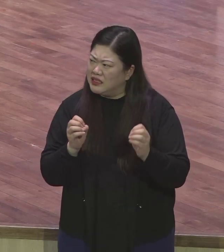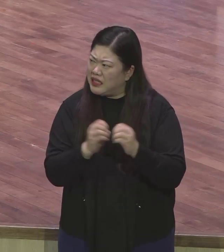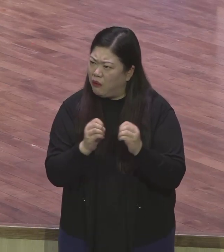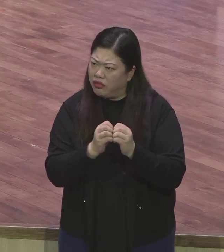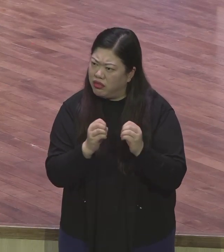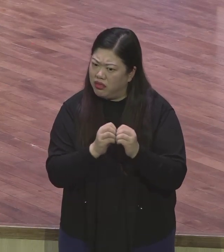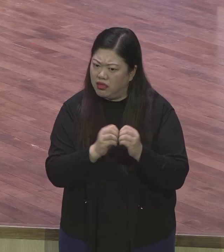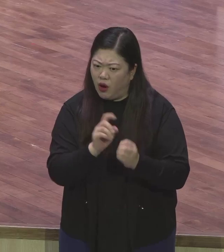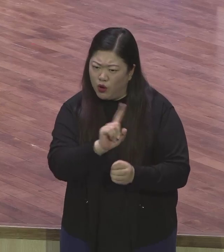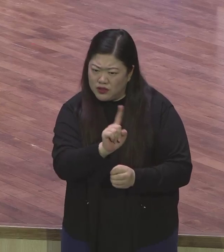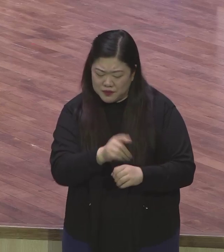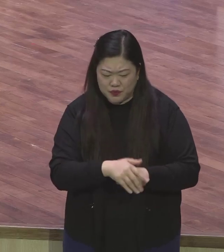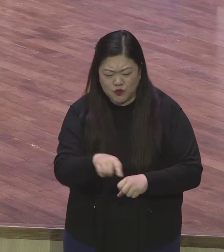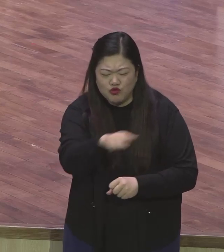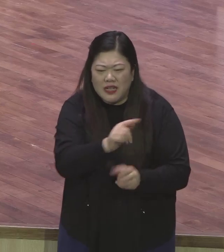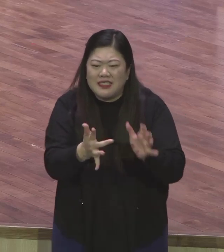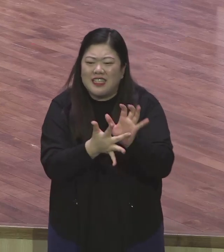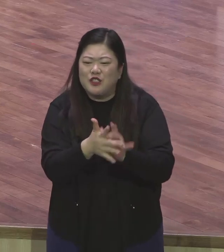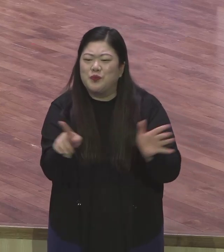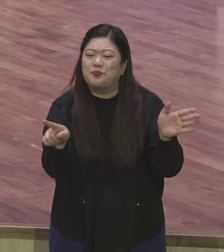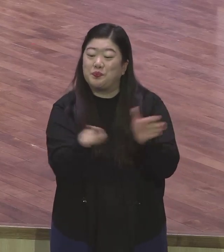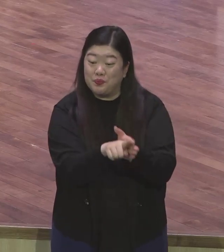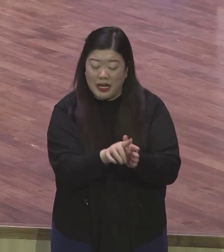치고 잔머리 굴리고 그러니까 누가 씁니까